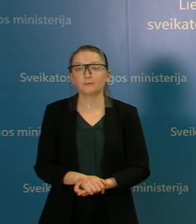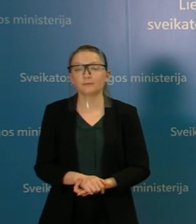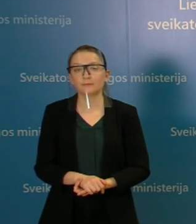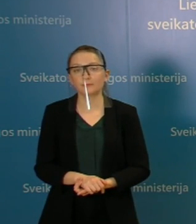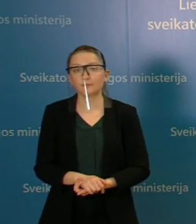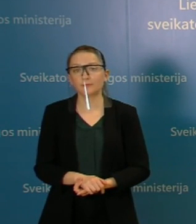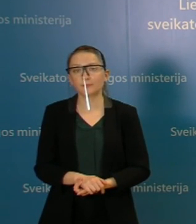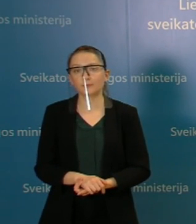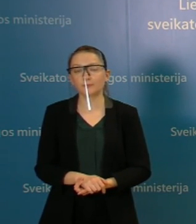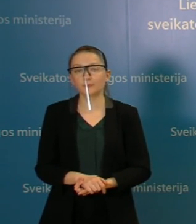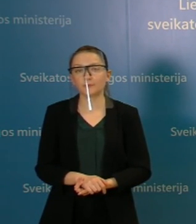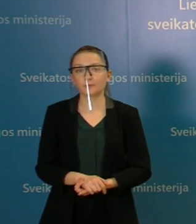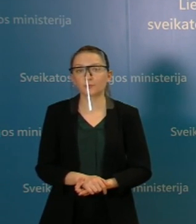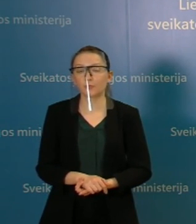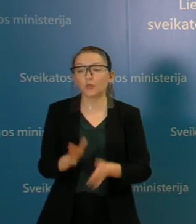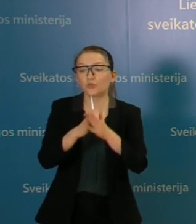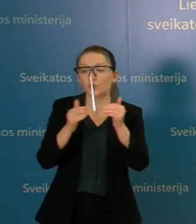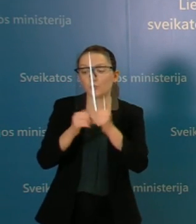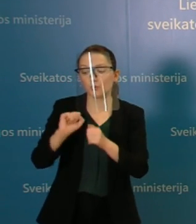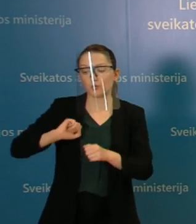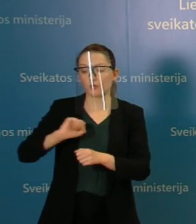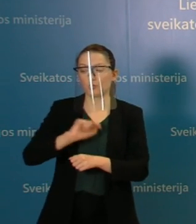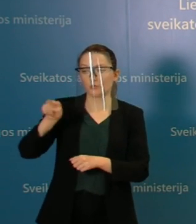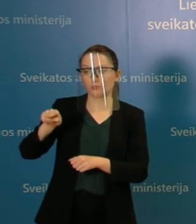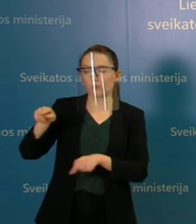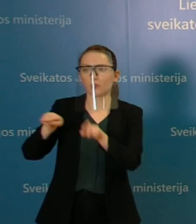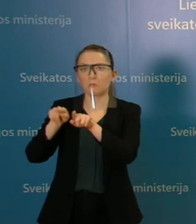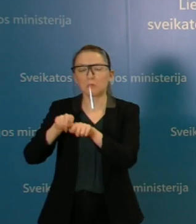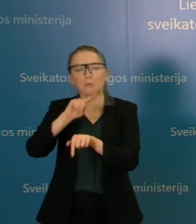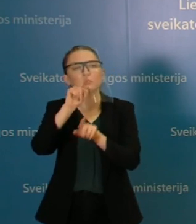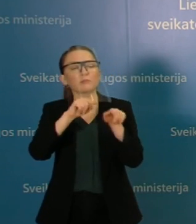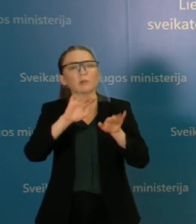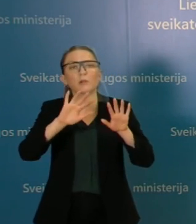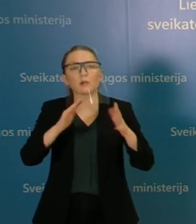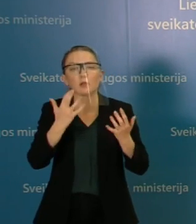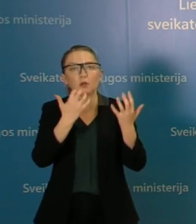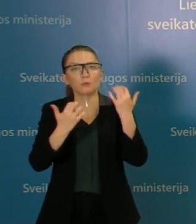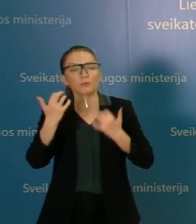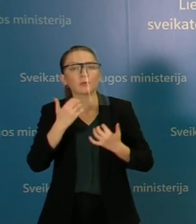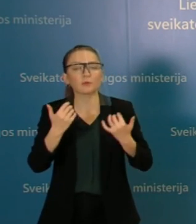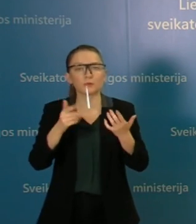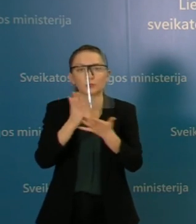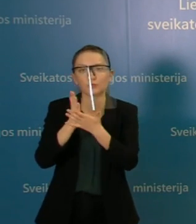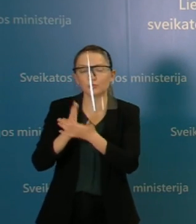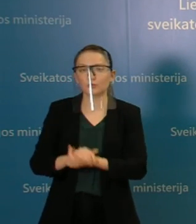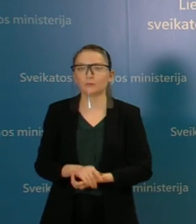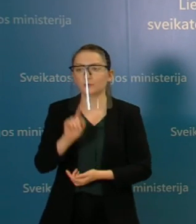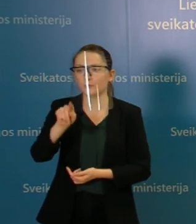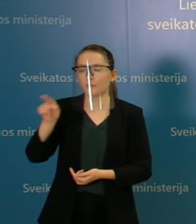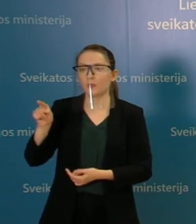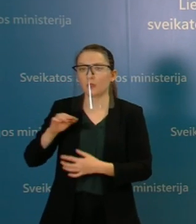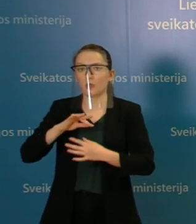Ir kadangi iš šeimos gydytojų susilaukiam tokių ir klausimų ir galbūt nuogastavimų, kad yra